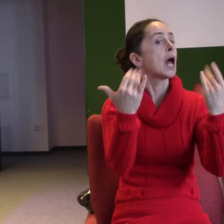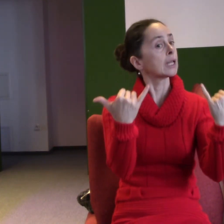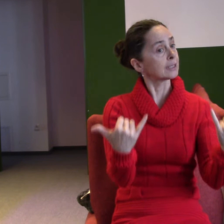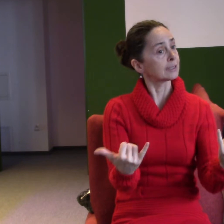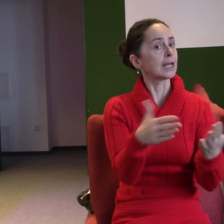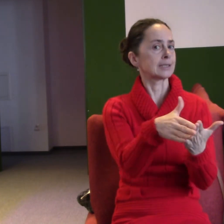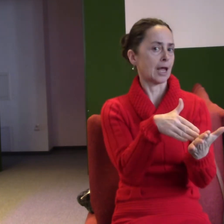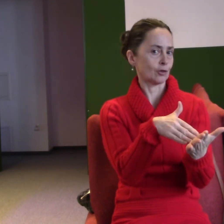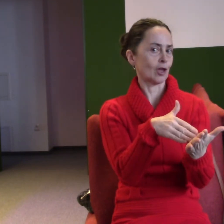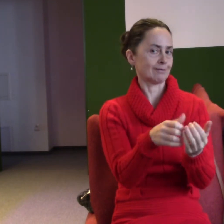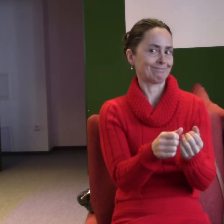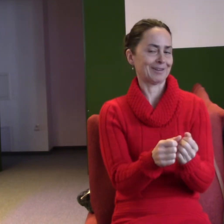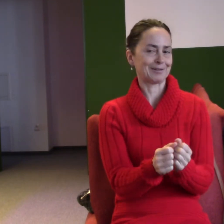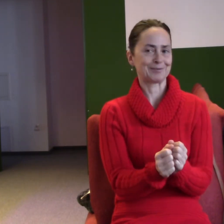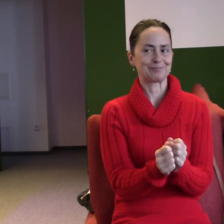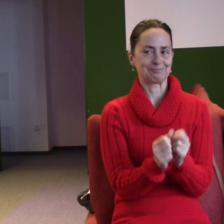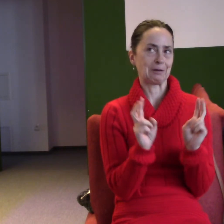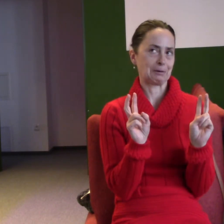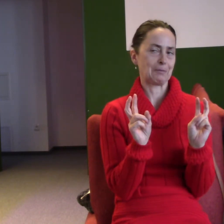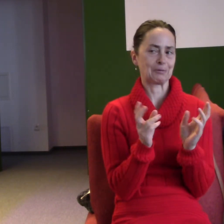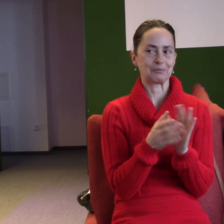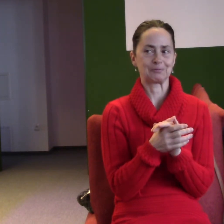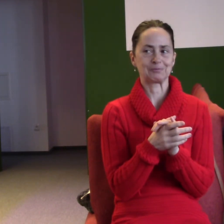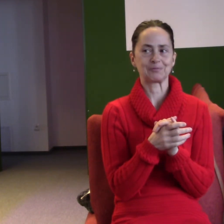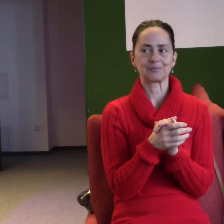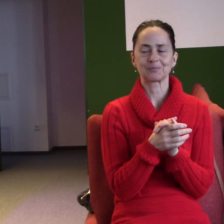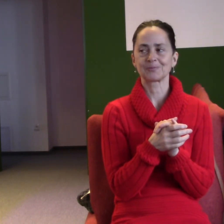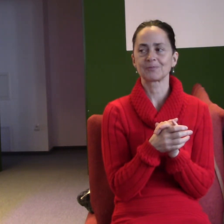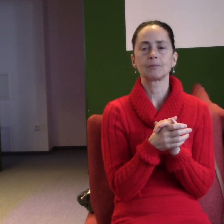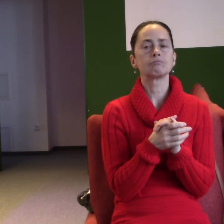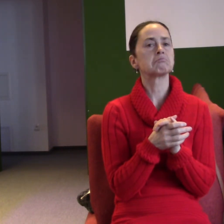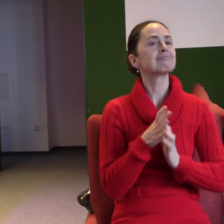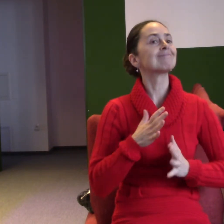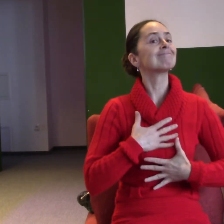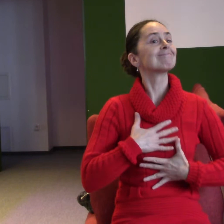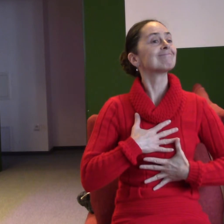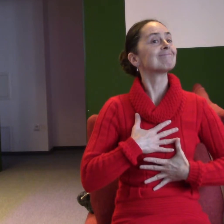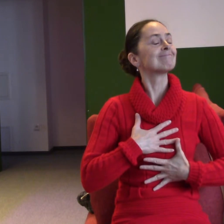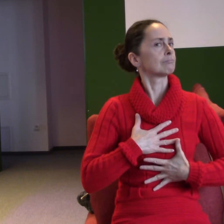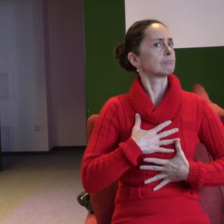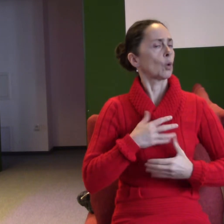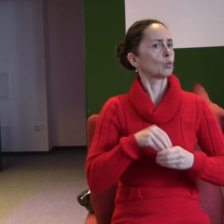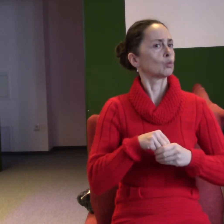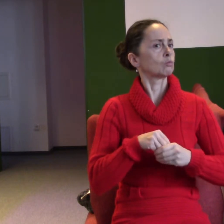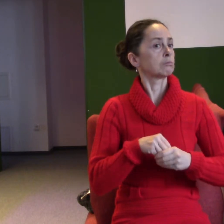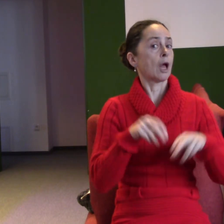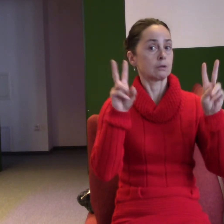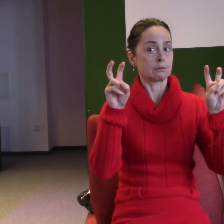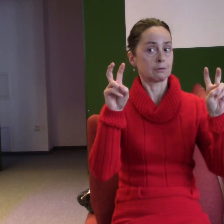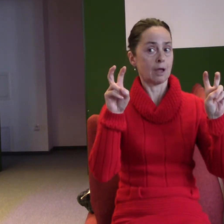začínáme. Když se mluví o radosti, tak to je takové téma, které lidi zajímá. Na